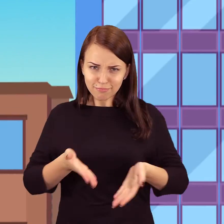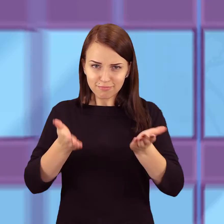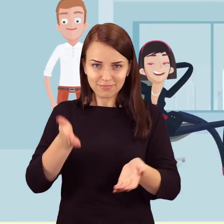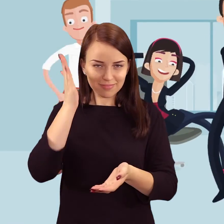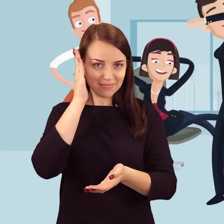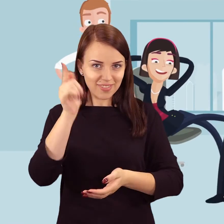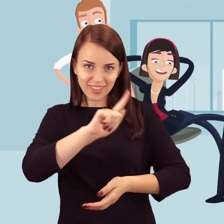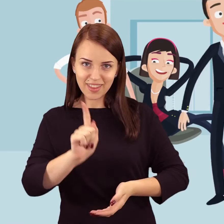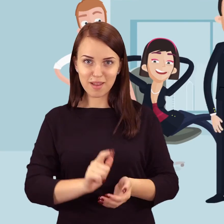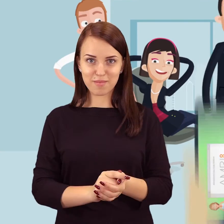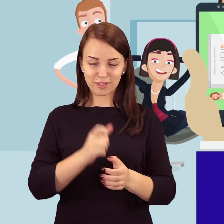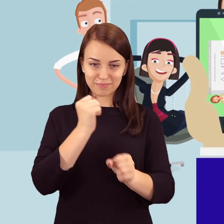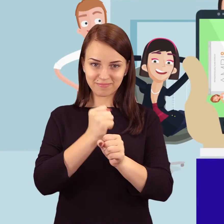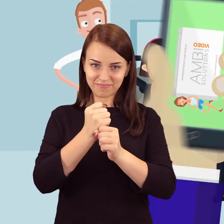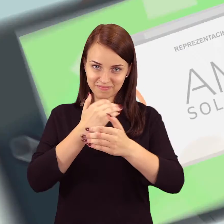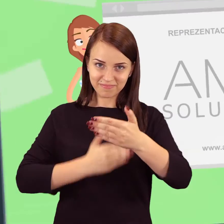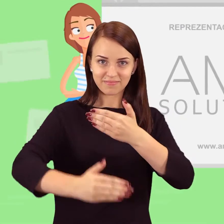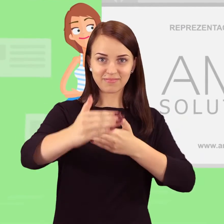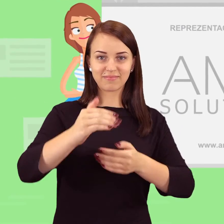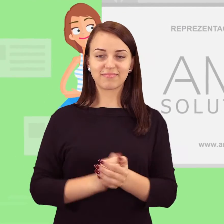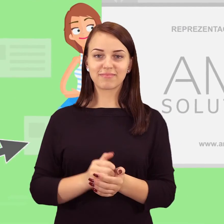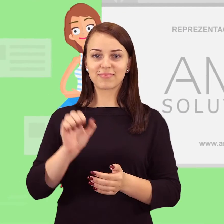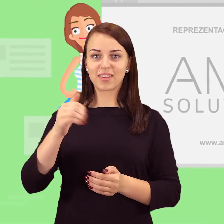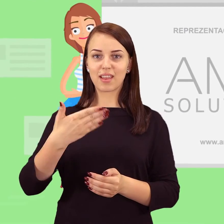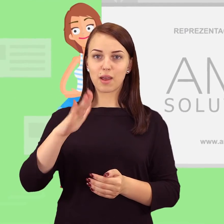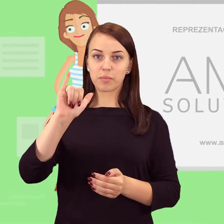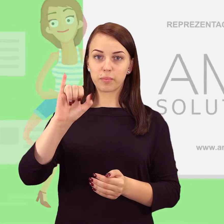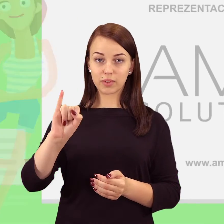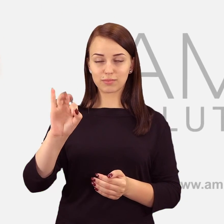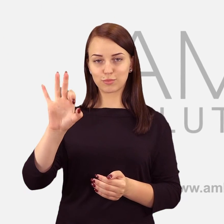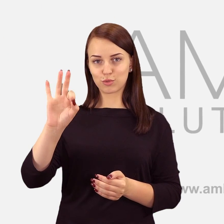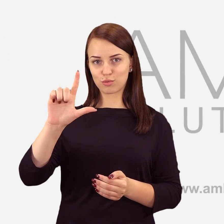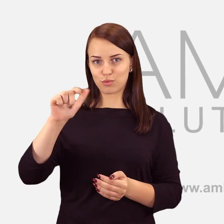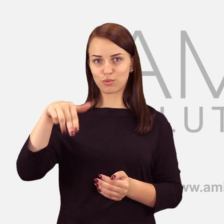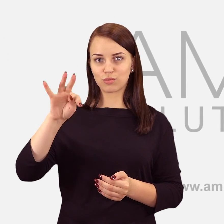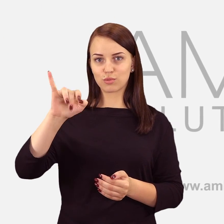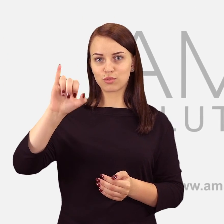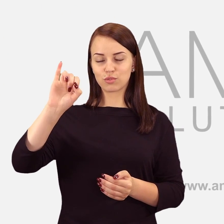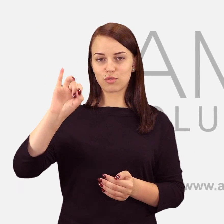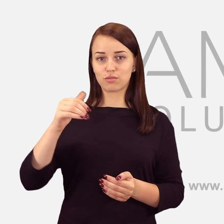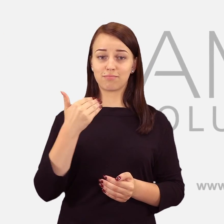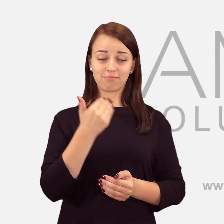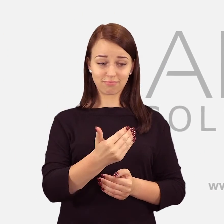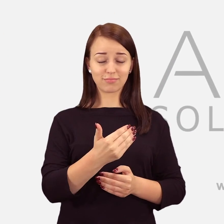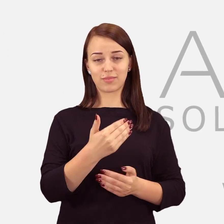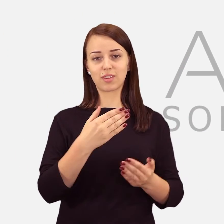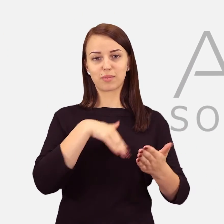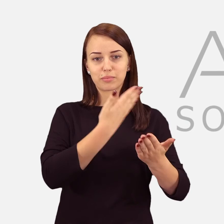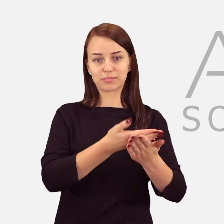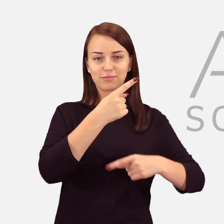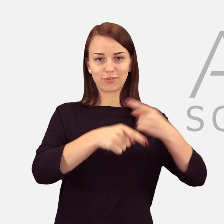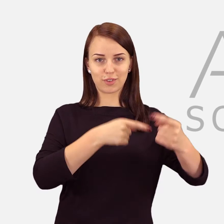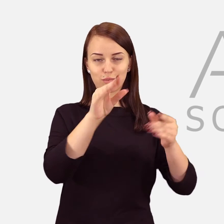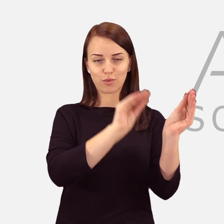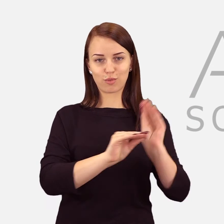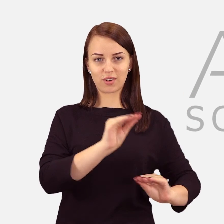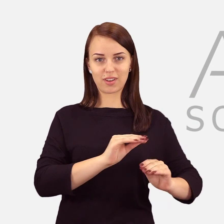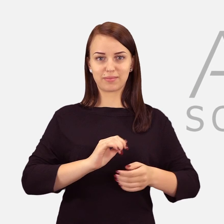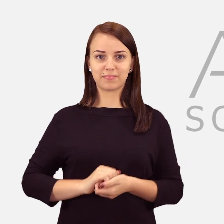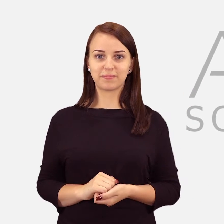šiuo video. Ei, kol kiti mėga, laikas veikti. MB Solutions – atsinių filmų kurėjai.